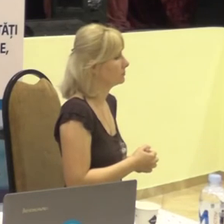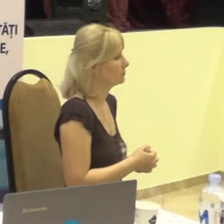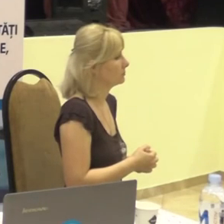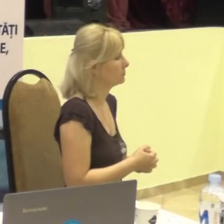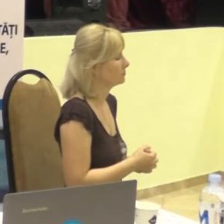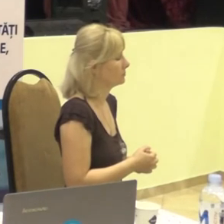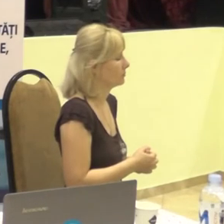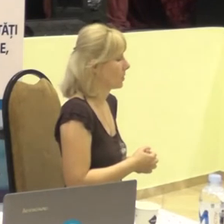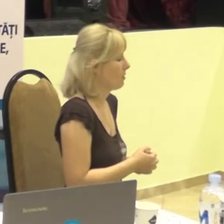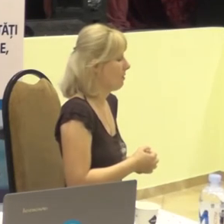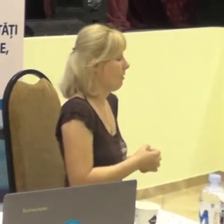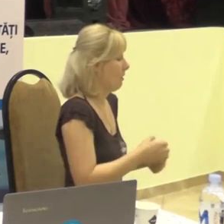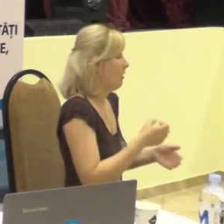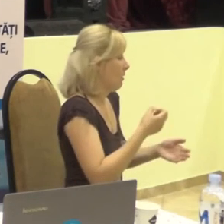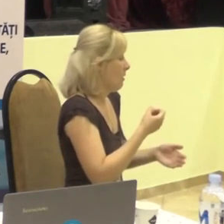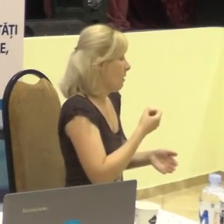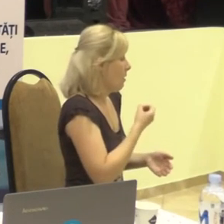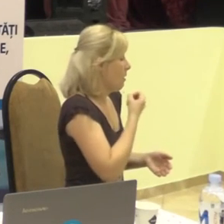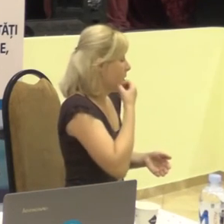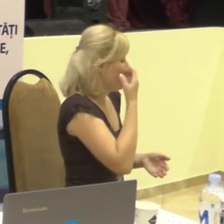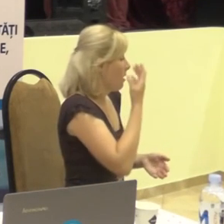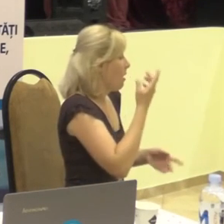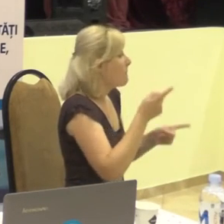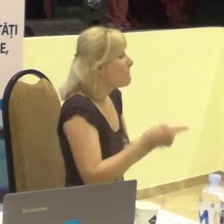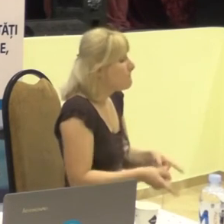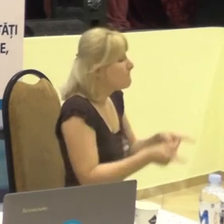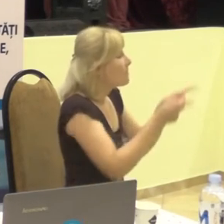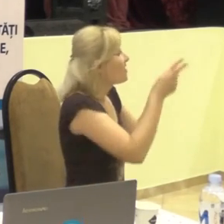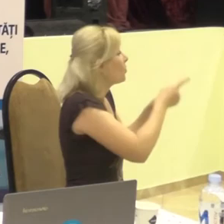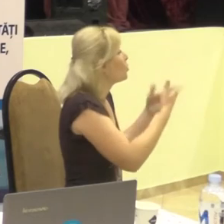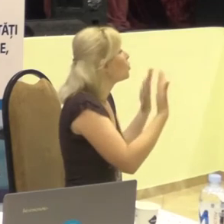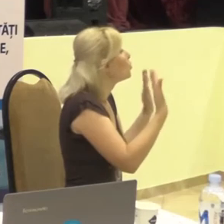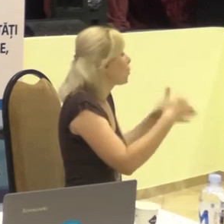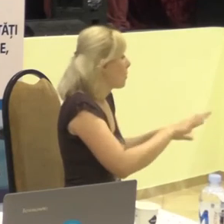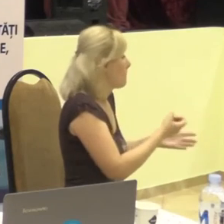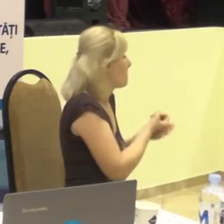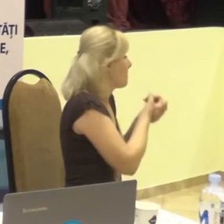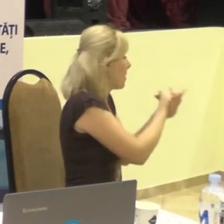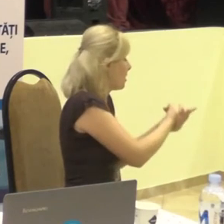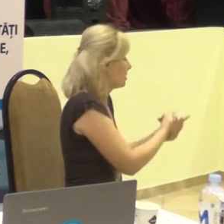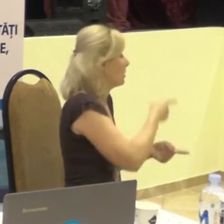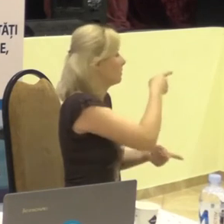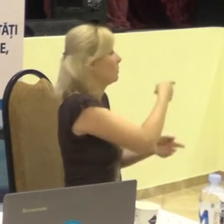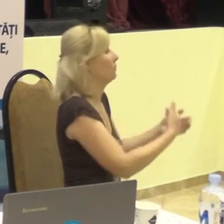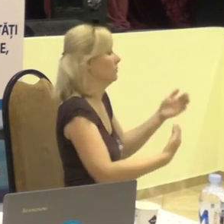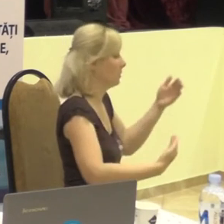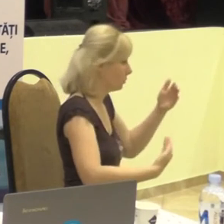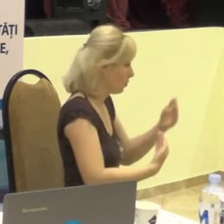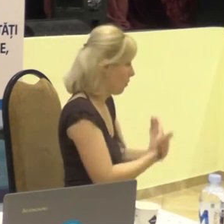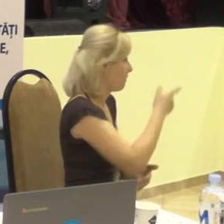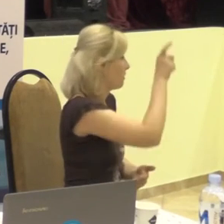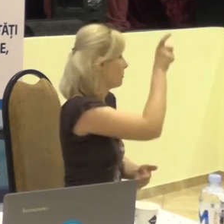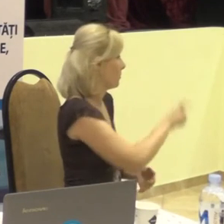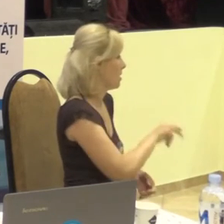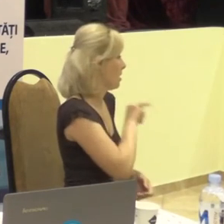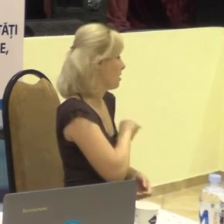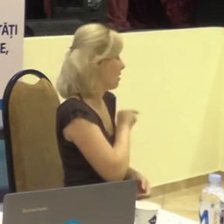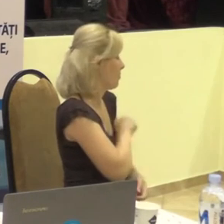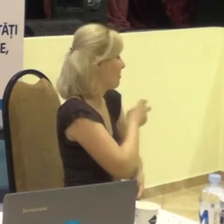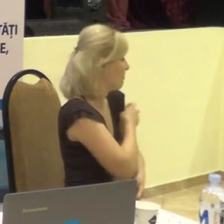Până la urmă, ea a fost transferată în alt spital. Acolo din nou o angajație medicală,